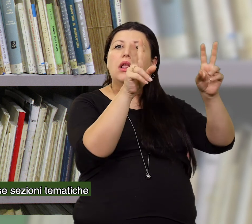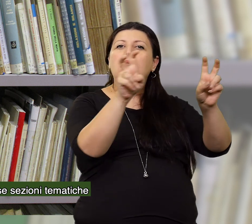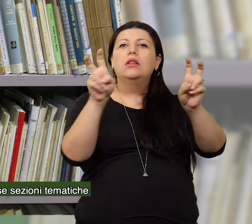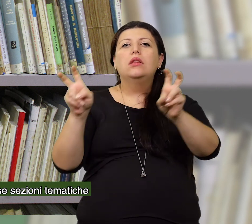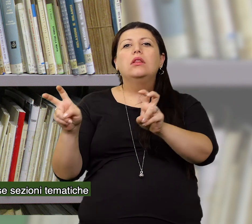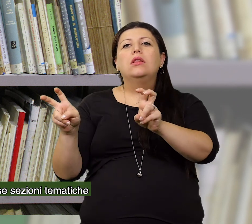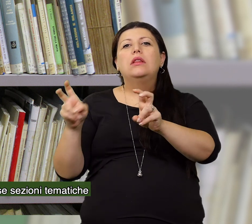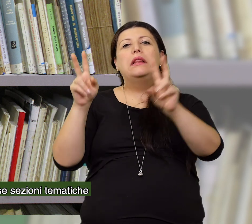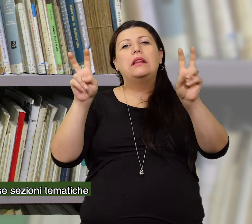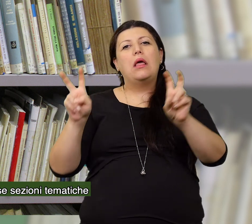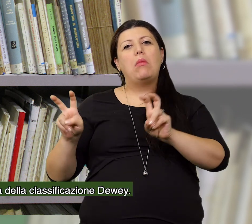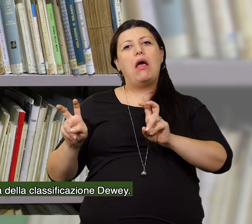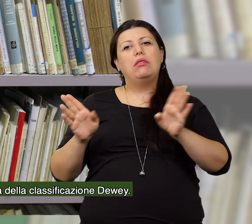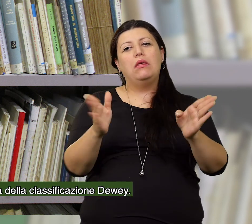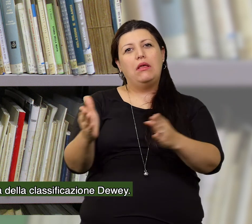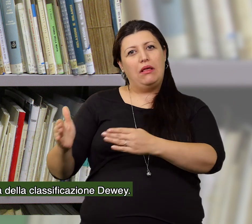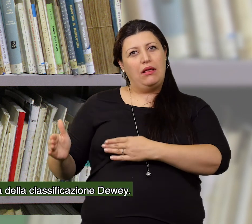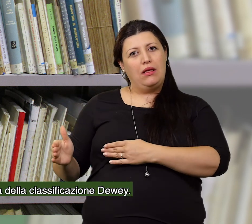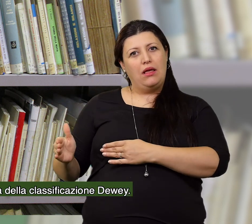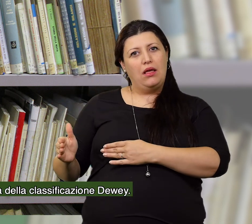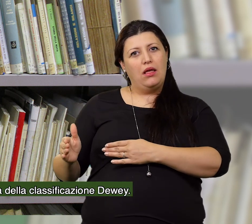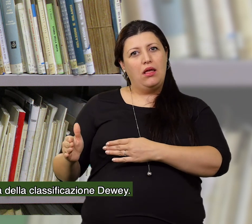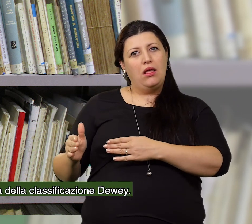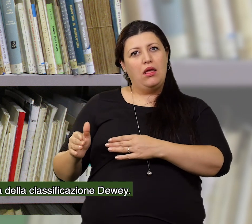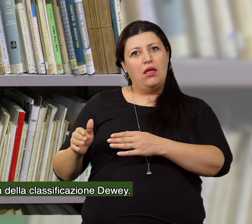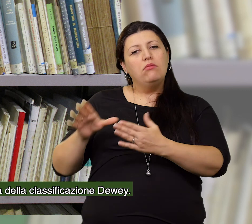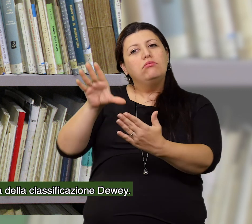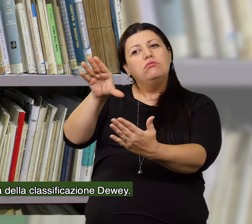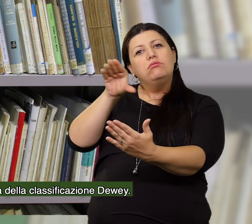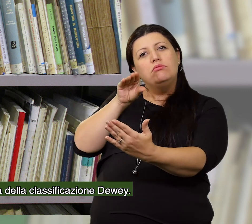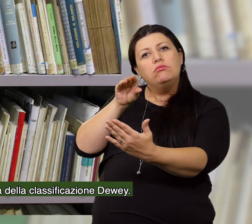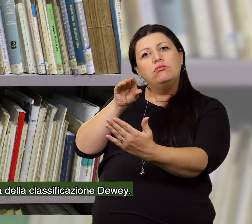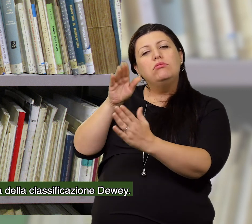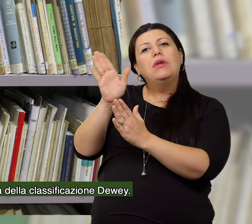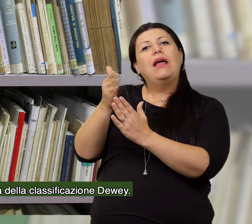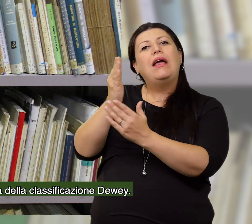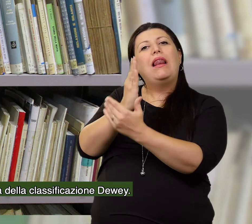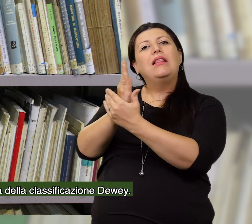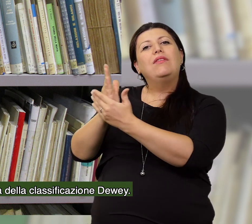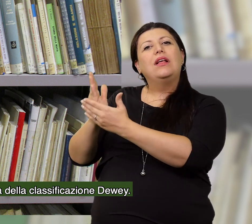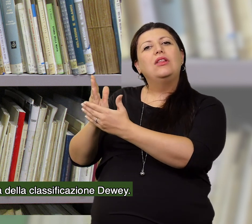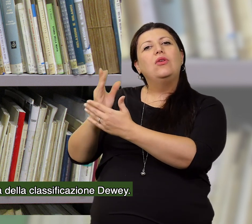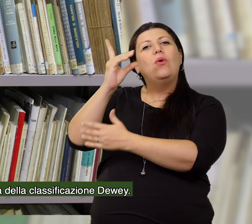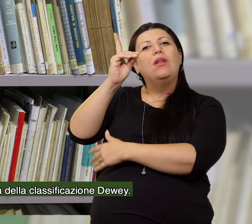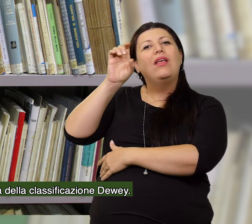sezioni tematiche che ricalcano la struttura della classificazione di UI.